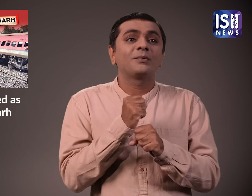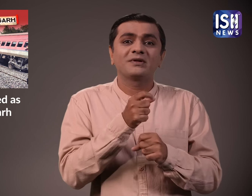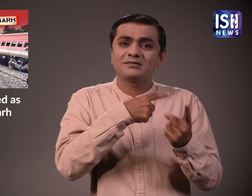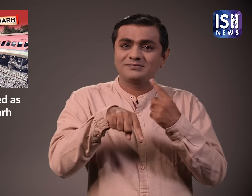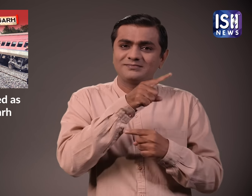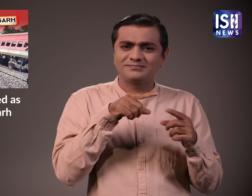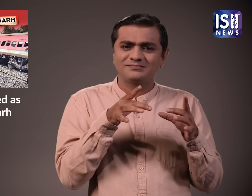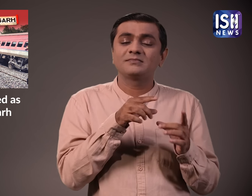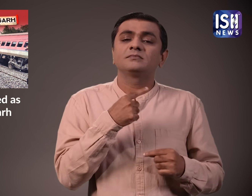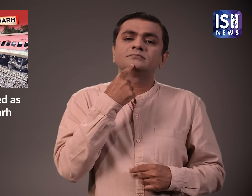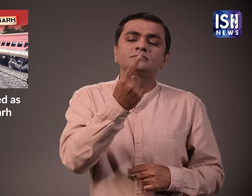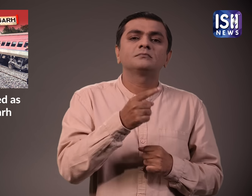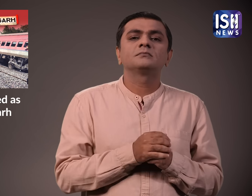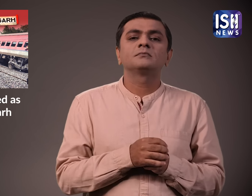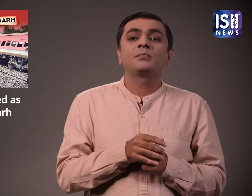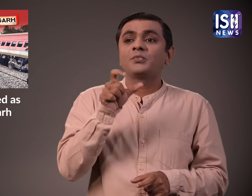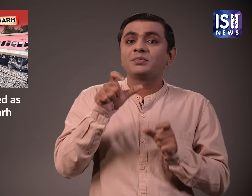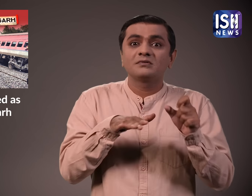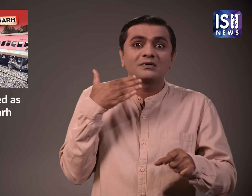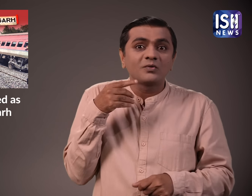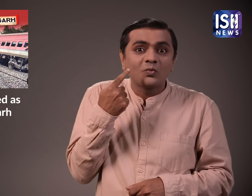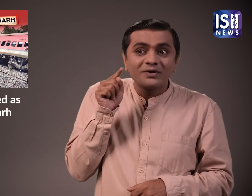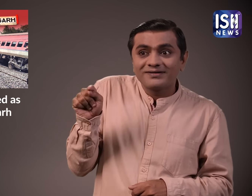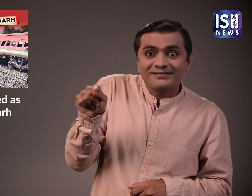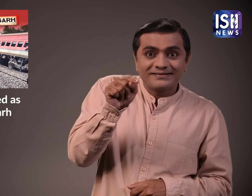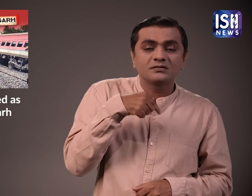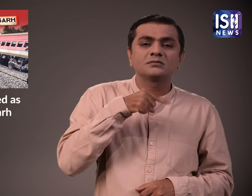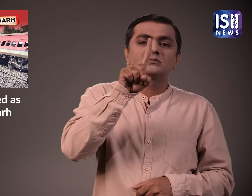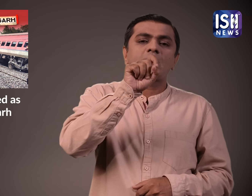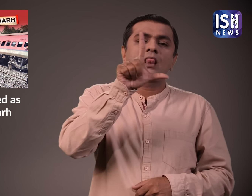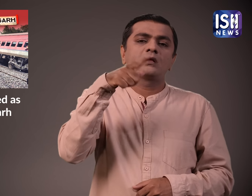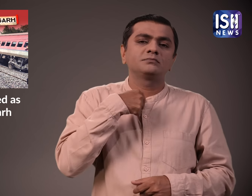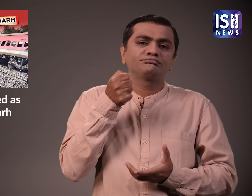सरकार ने गुरुतक के परिवार को 10 लाक रुपे की अनुगरा राशी देने की घोशना की है